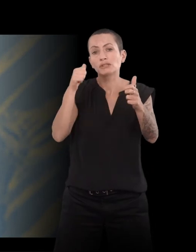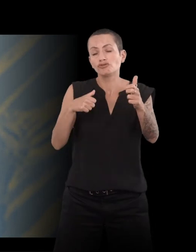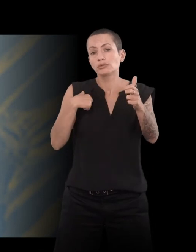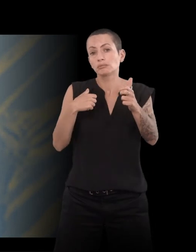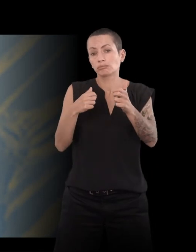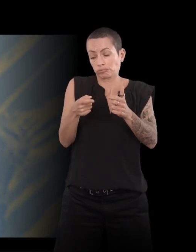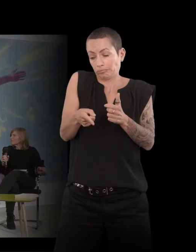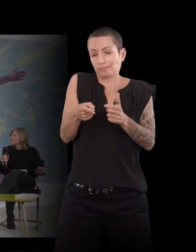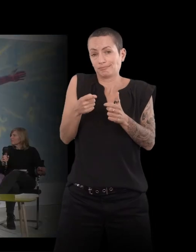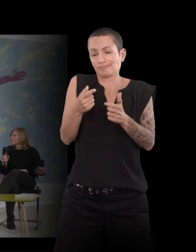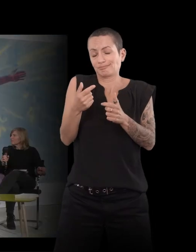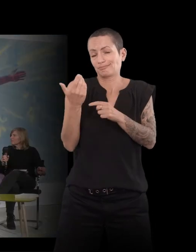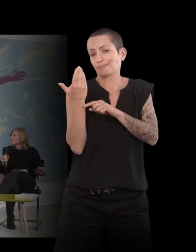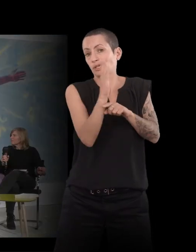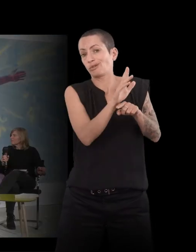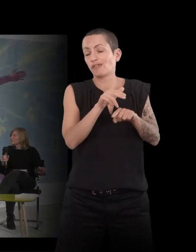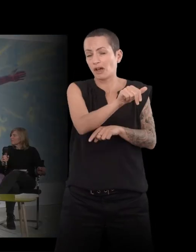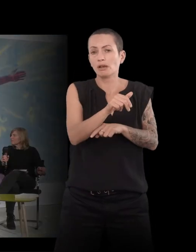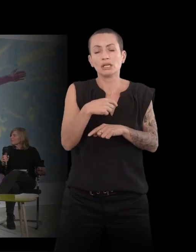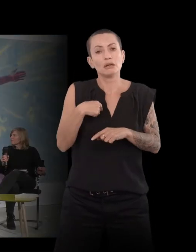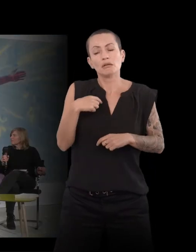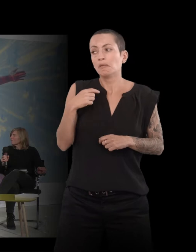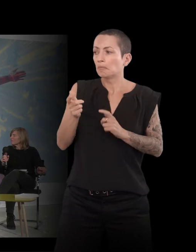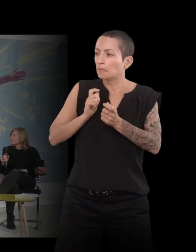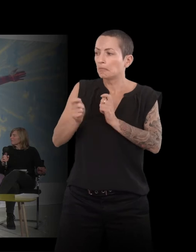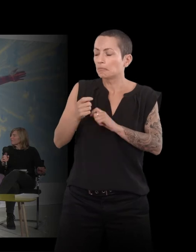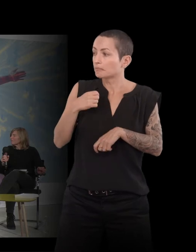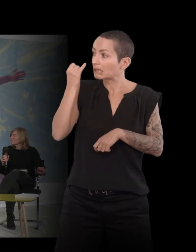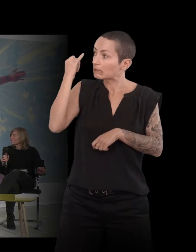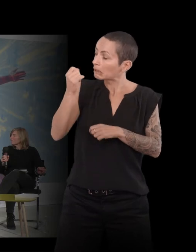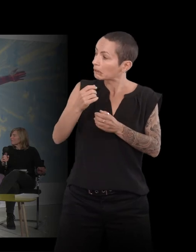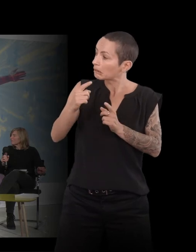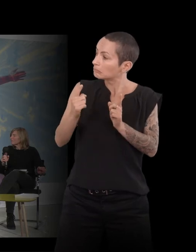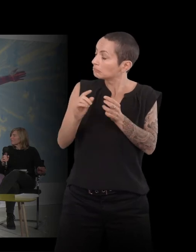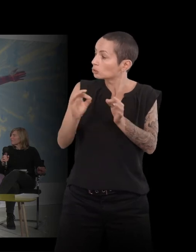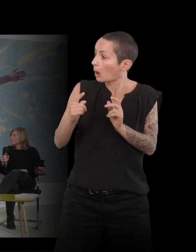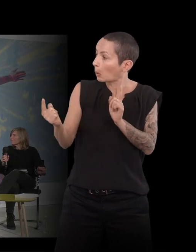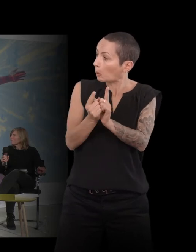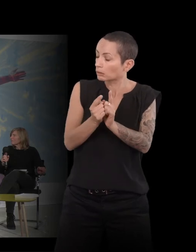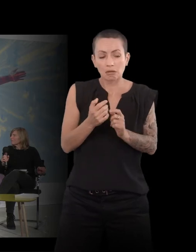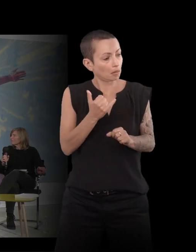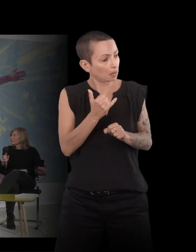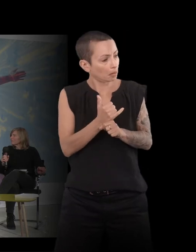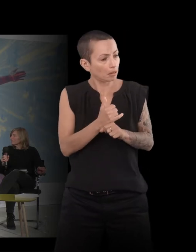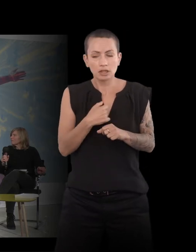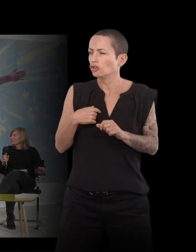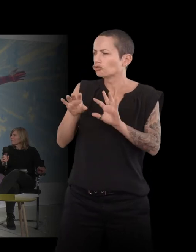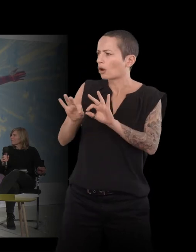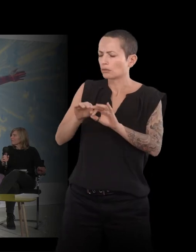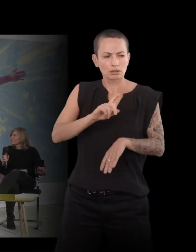nouvelle. Il me ah bon ? Alors, je dis, je vais te la raconter. Il me dit, non, tu ne racontes pas ? Et tu l'écris. Alors, je lui ai dit, attends,